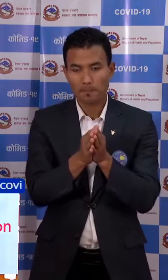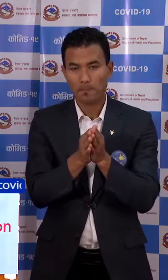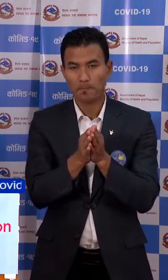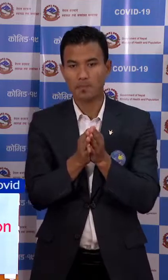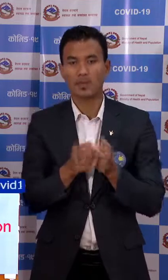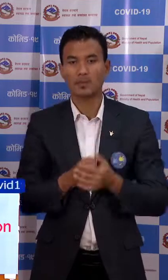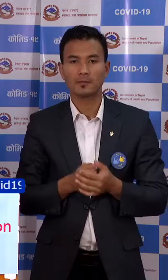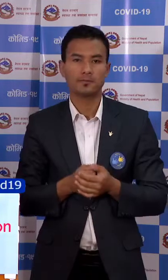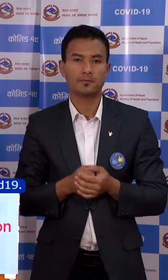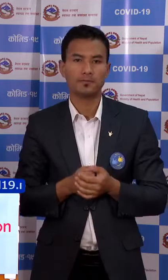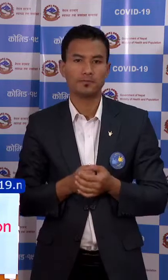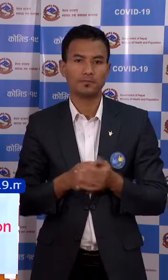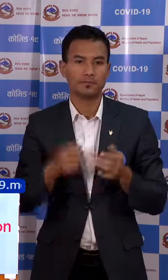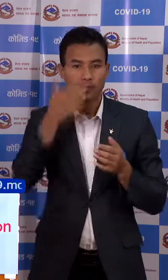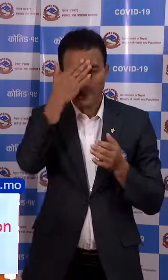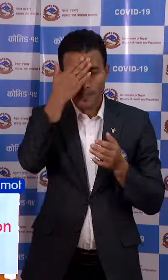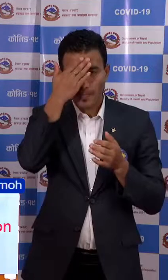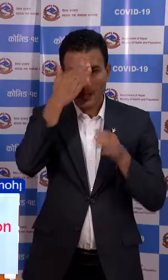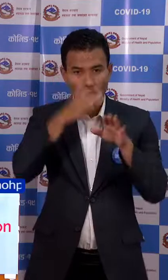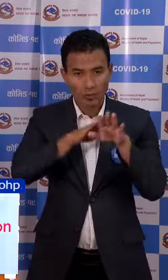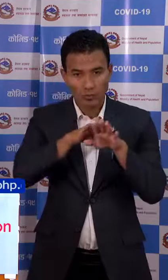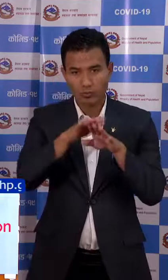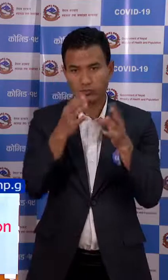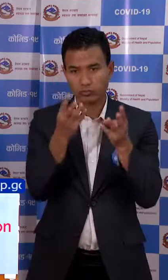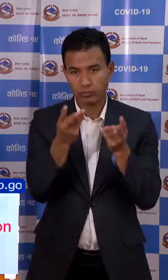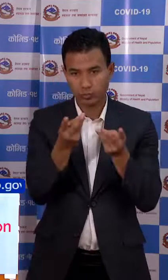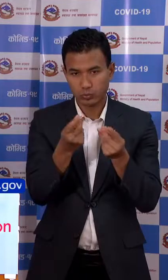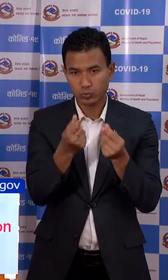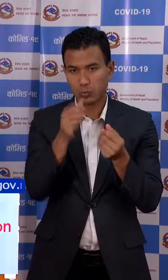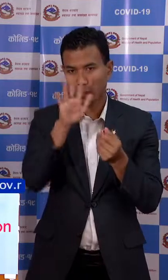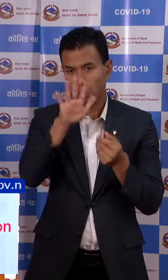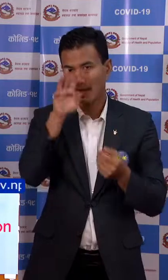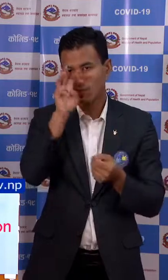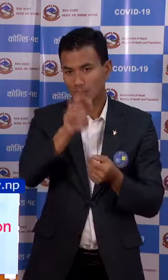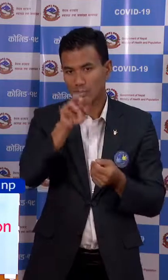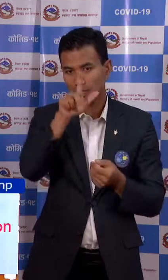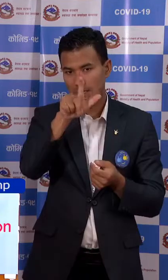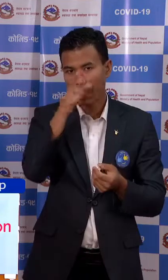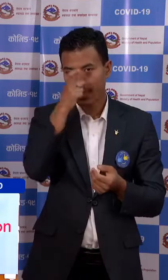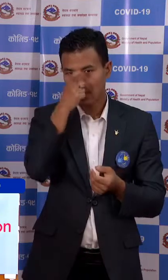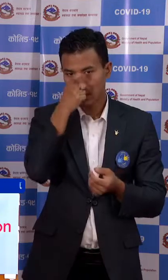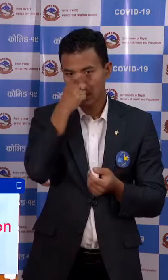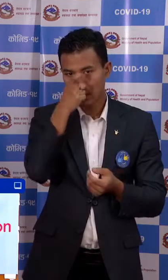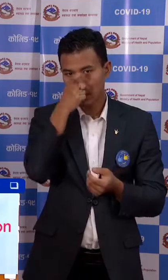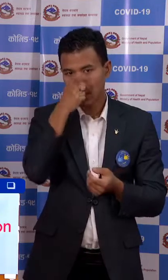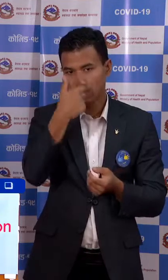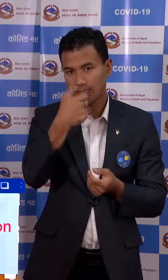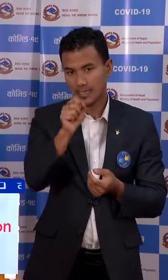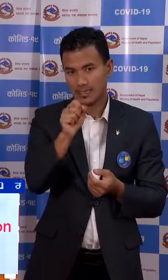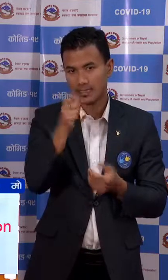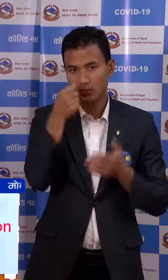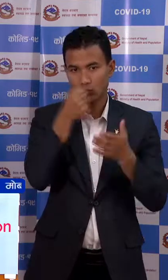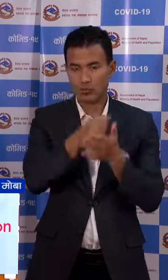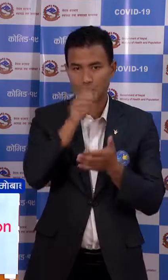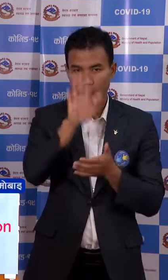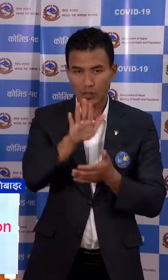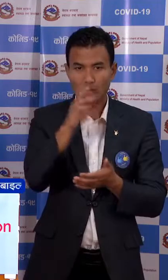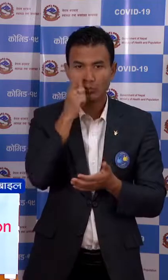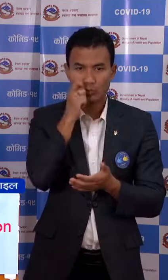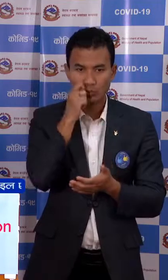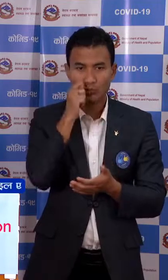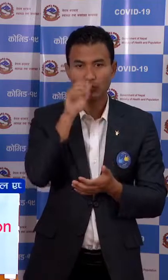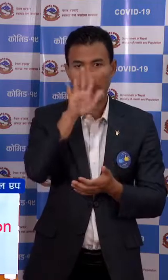जम्मा संक्रमीत अरुको संख्या 5,760 तेसमा पुरुस